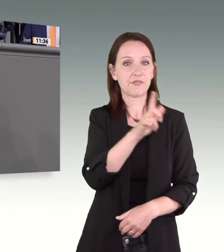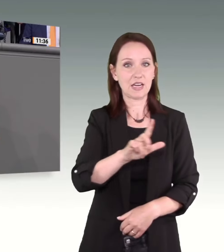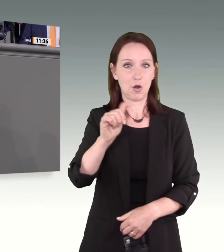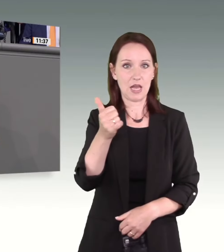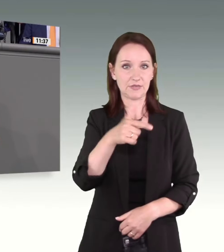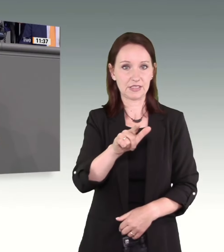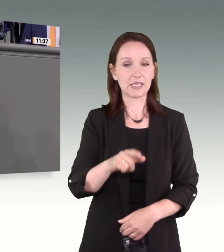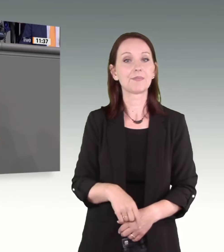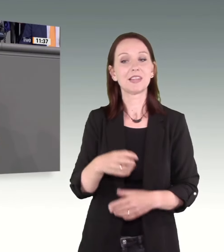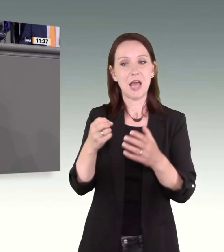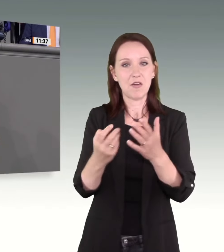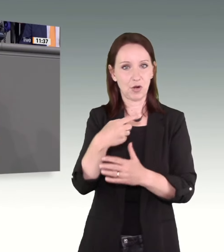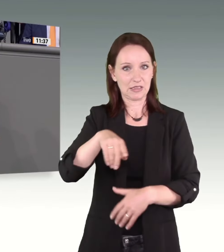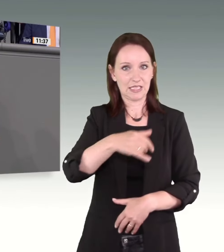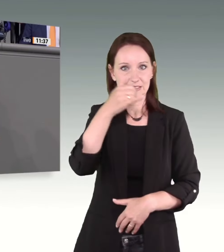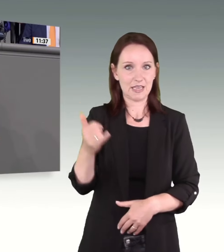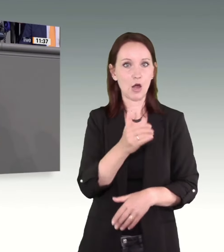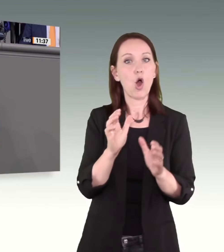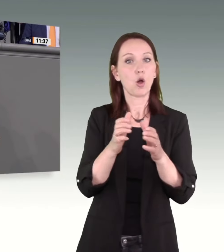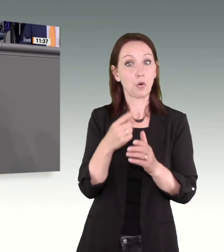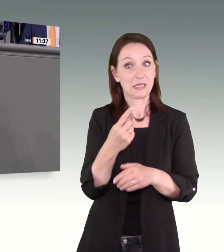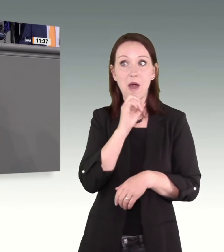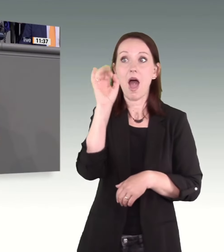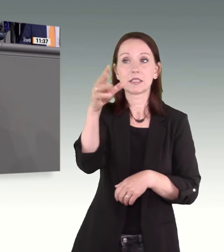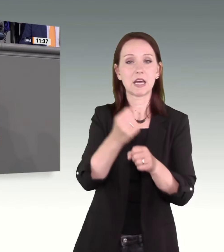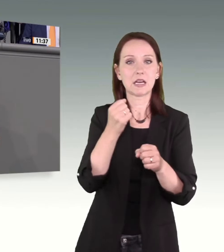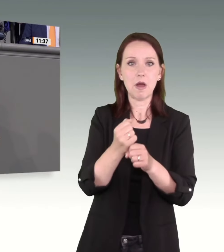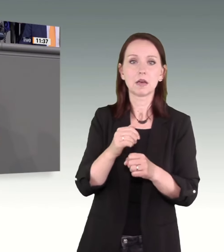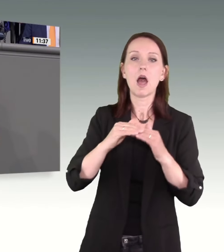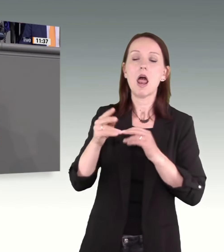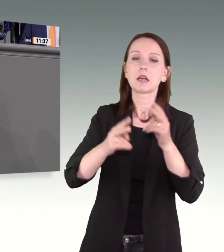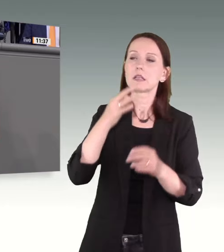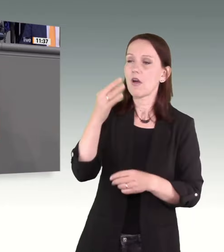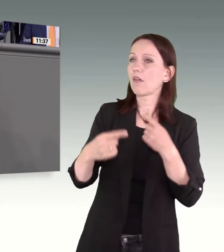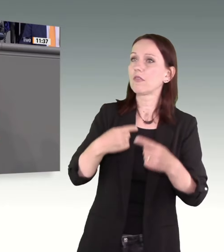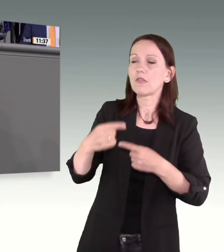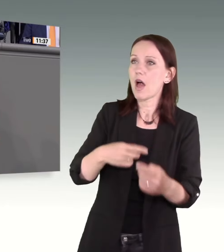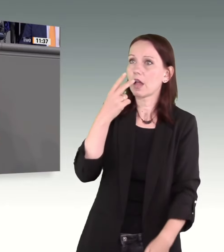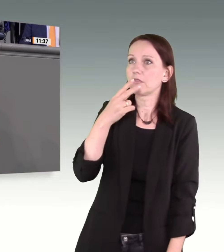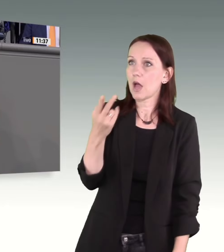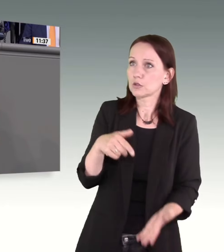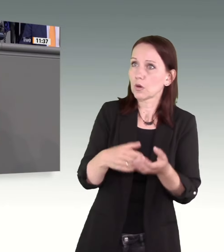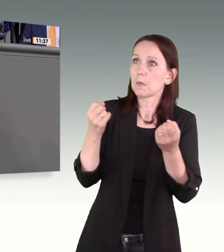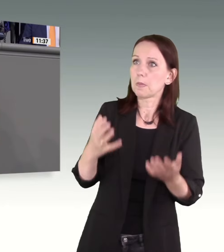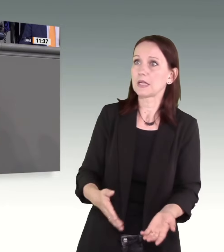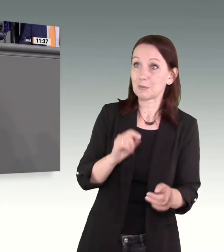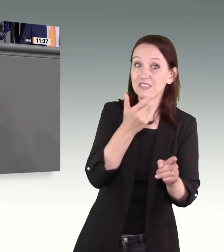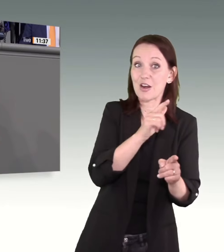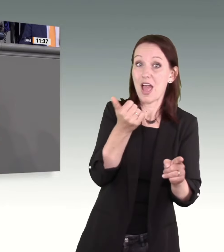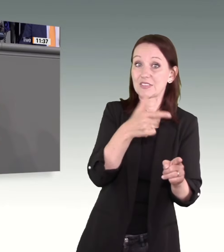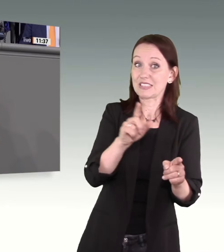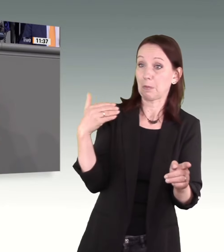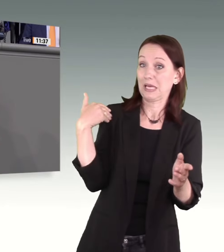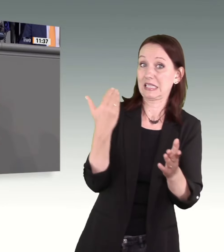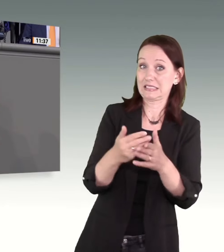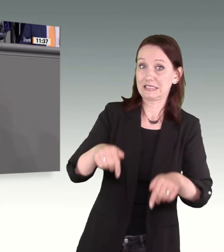die Kommune, die die Anzeige erstattet hat, mal beim Landgericht was eigentlich aus dem Verfahren geworden ist. Weil er nie wieder überhaupt jemals davon gehört hat, dann